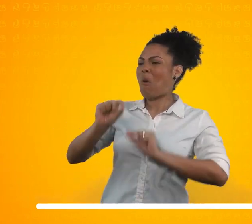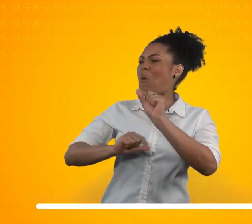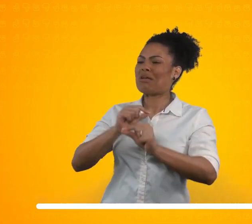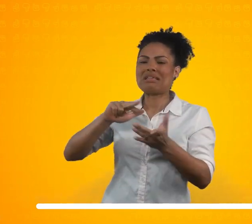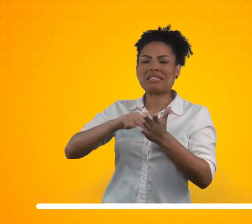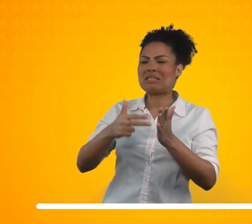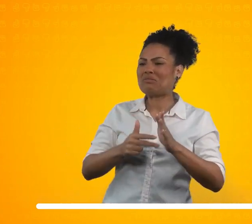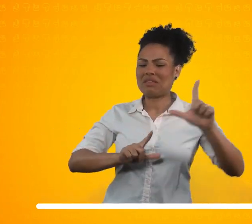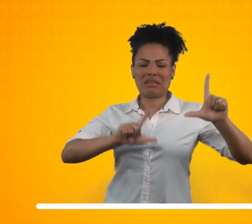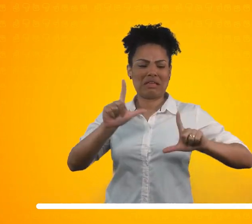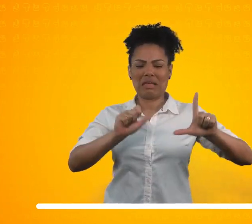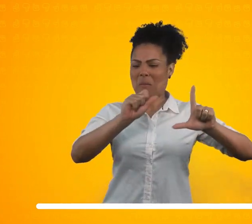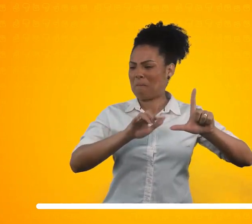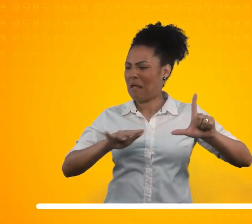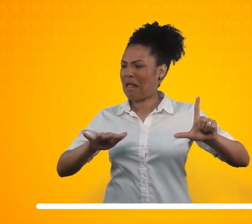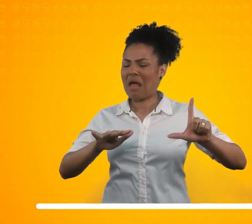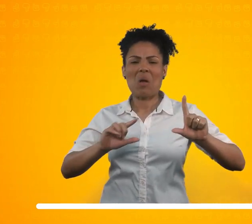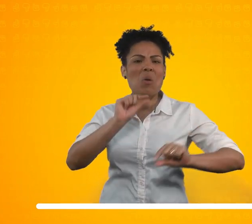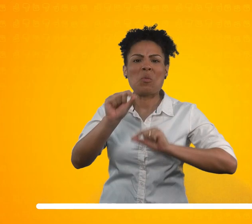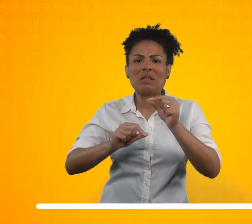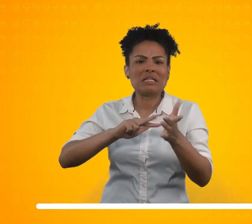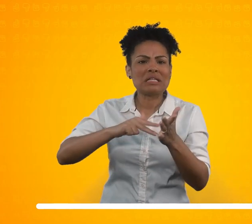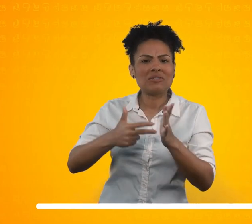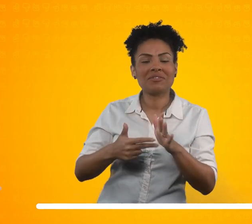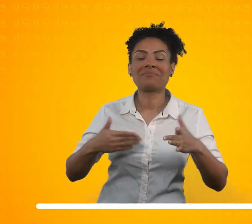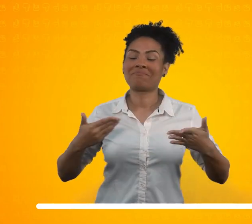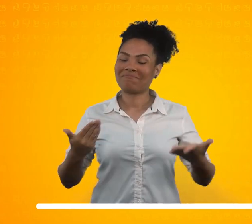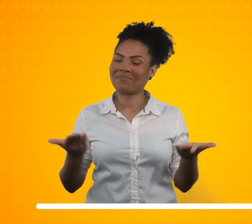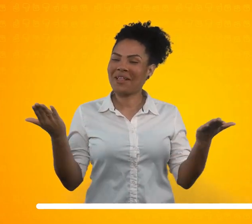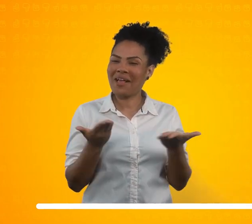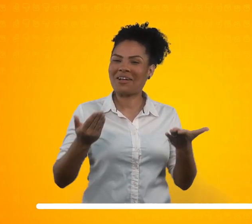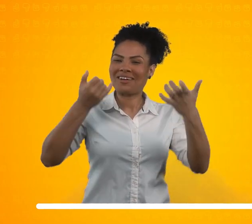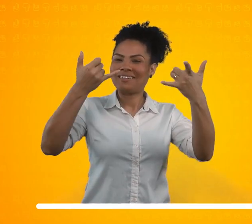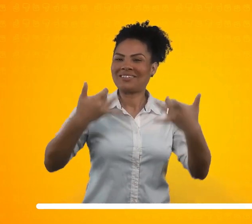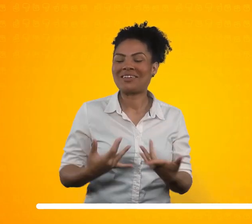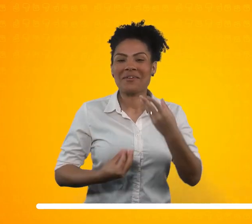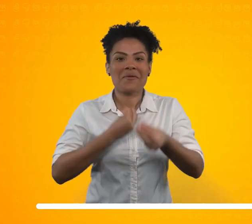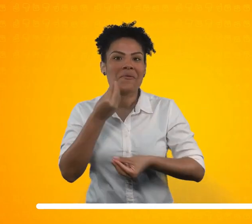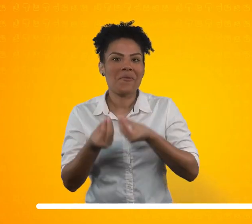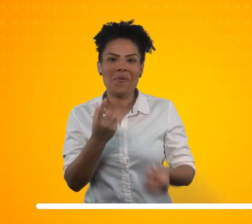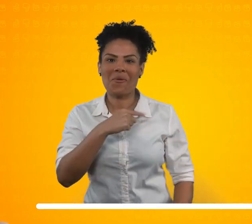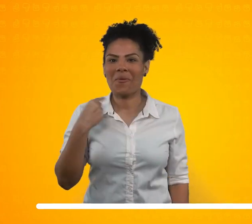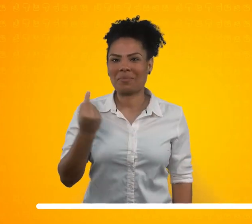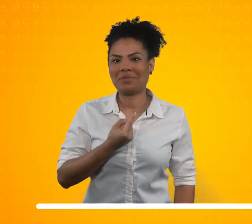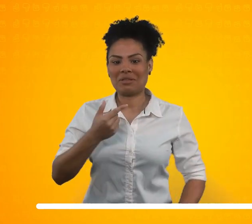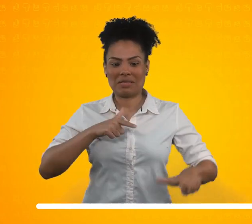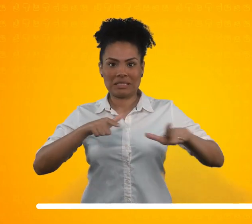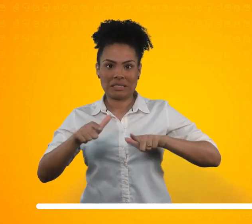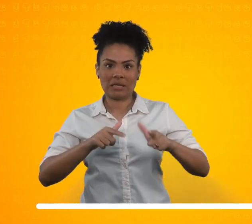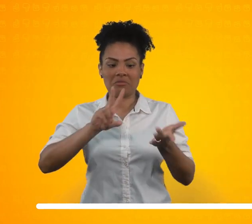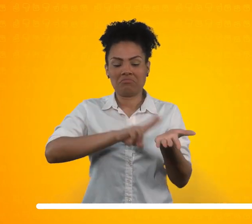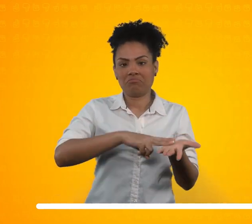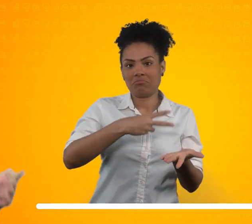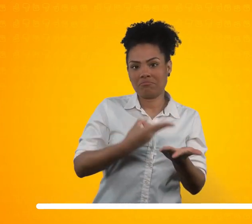Pois é, eu vou explicar para vocês como podemos atuar na área da tradução e na área da